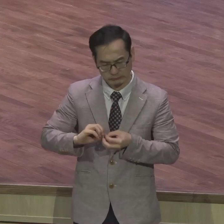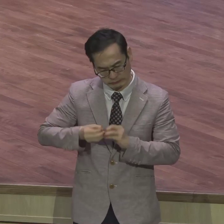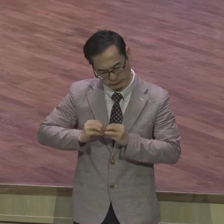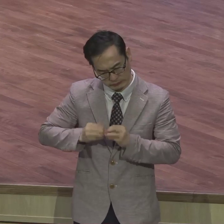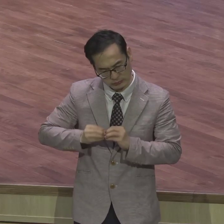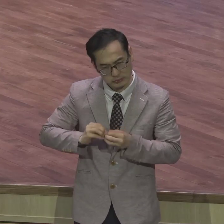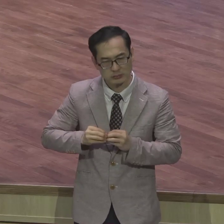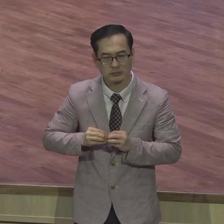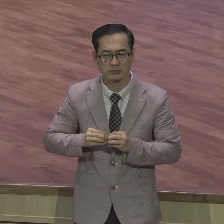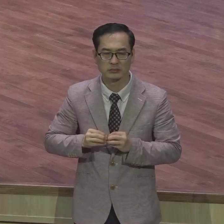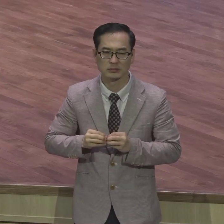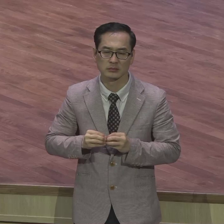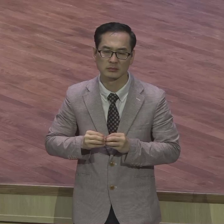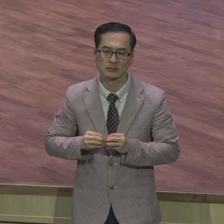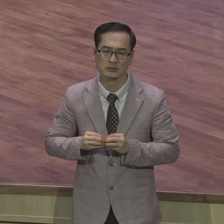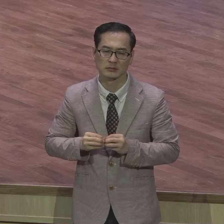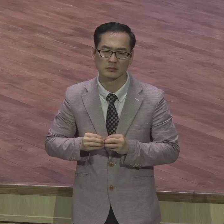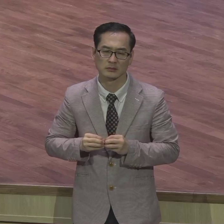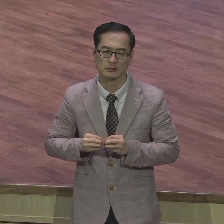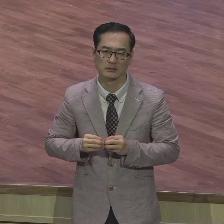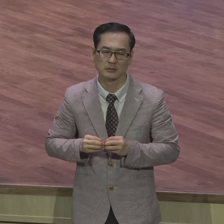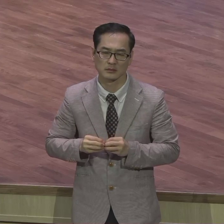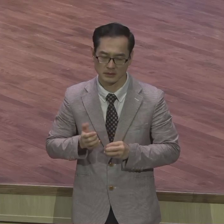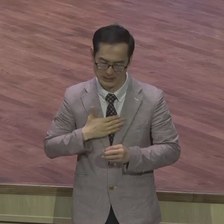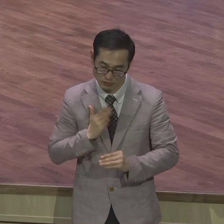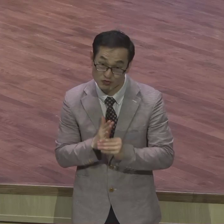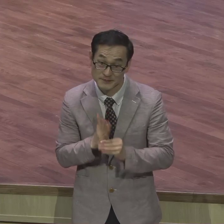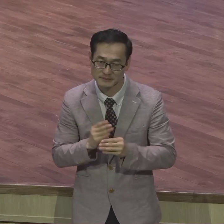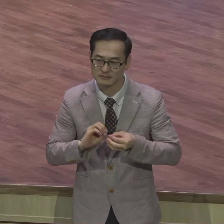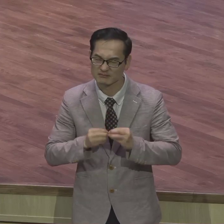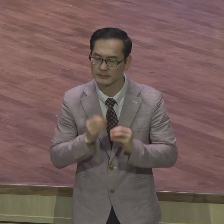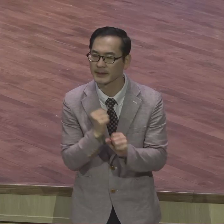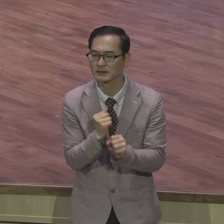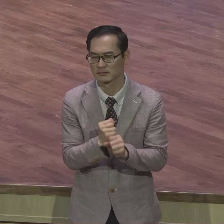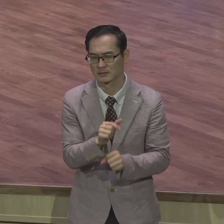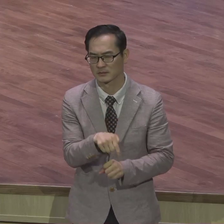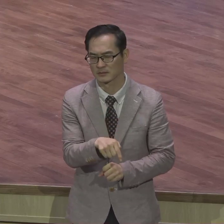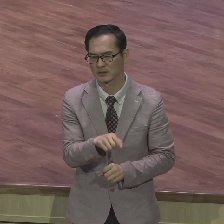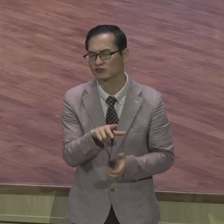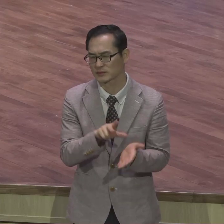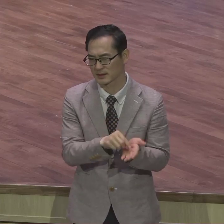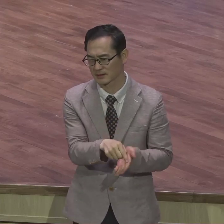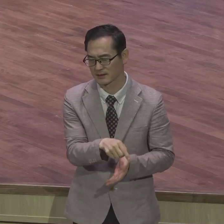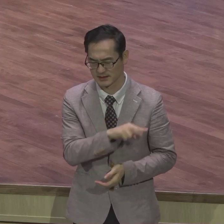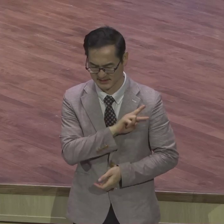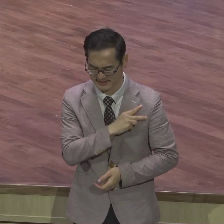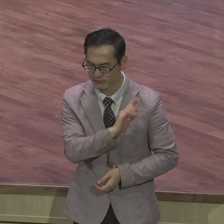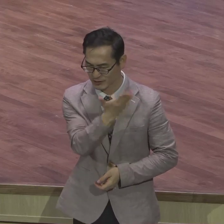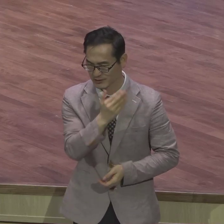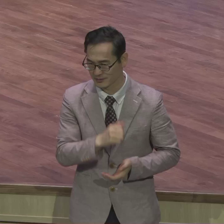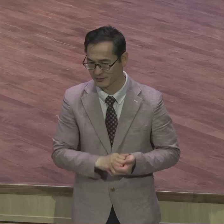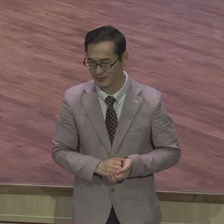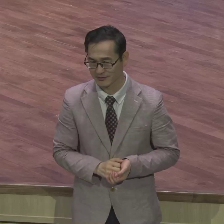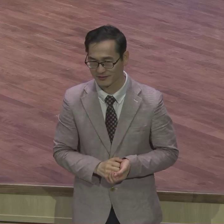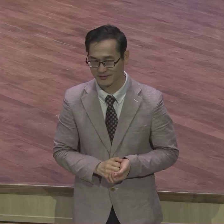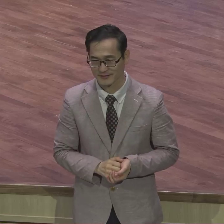이상하게 되게 돼 있어요 자유주의로 흘러버려요 해방주의, 해방신학으로 신비주의로